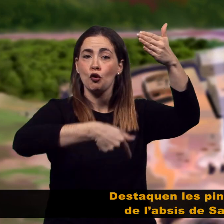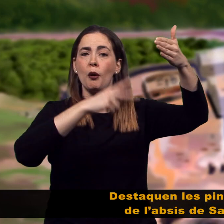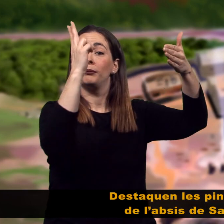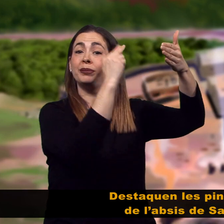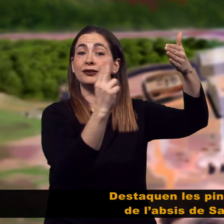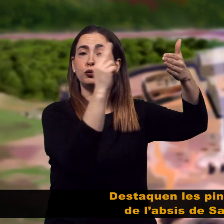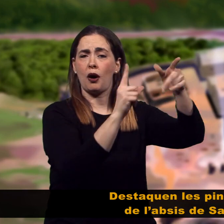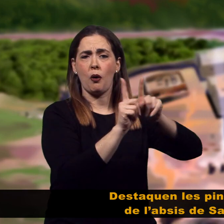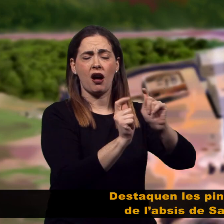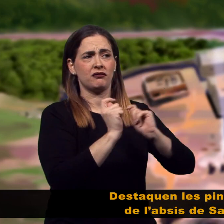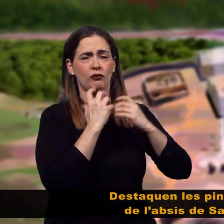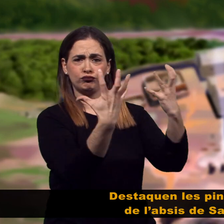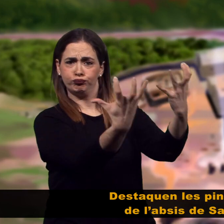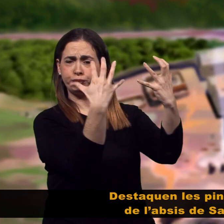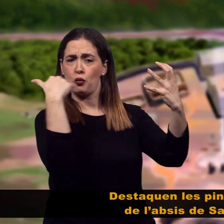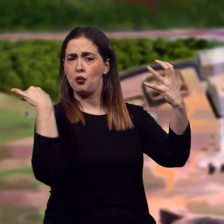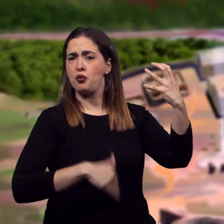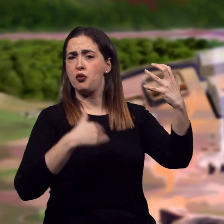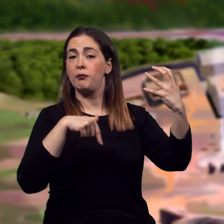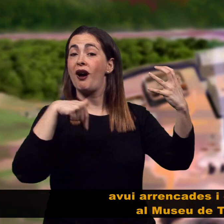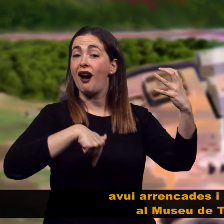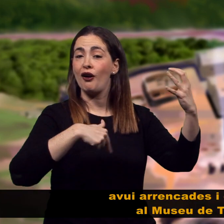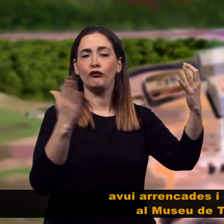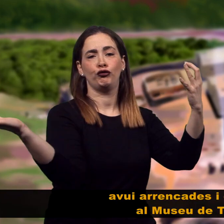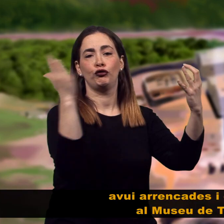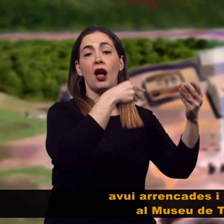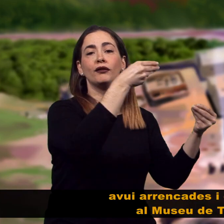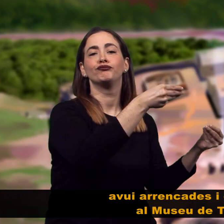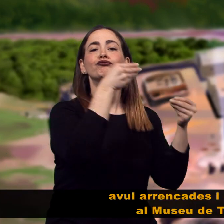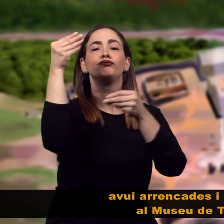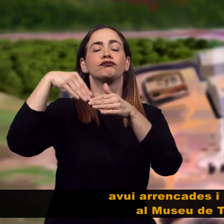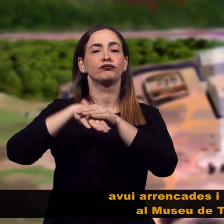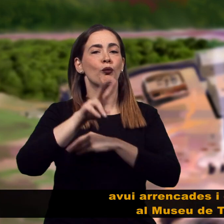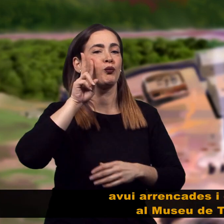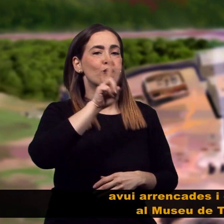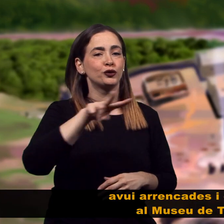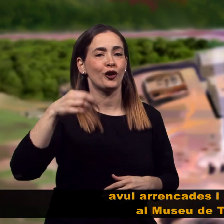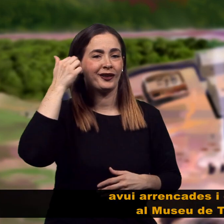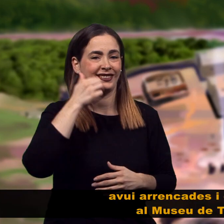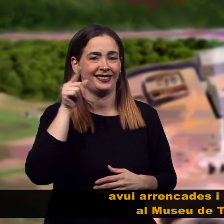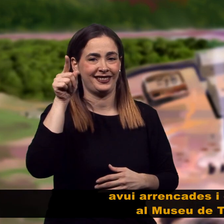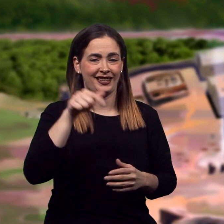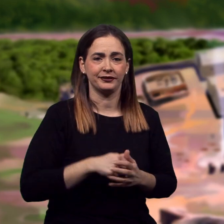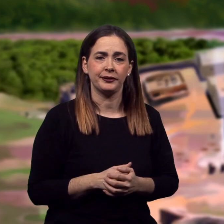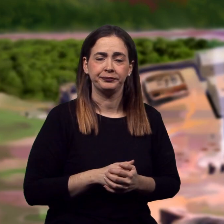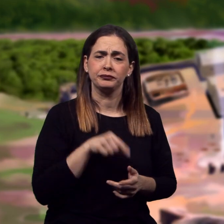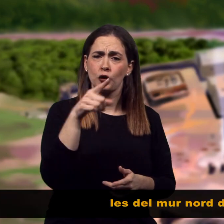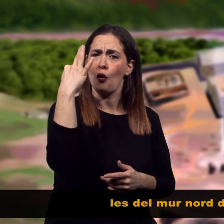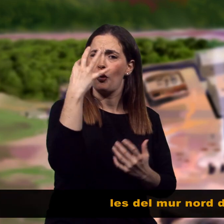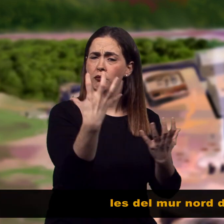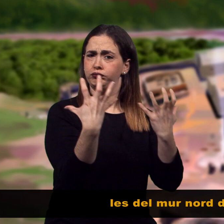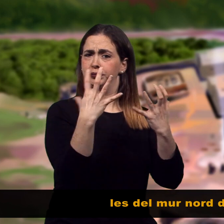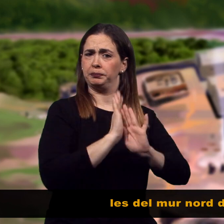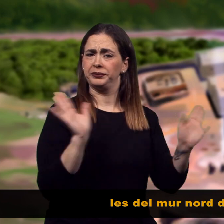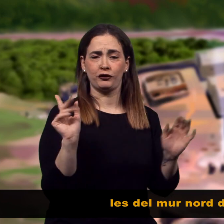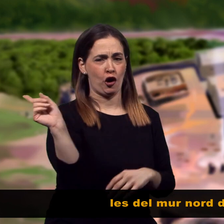avui arrencades i conservades al Museu de Terrassa, les del mur nord de Sant Pere, així com una imatge de talla